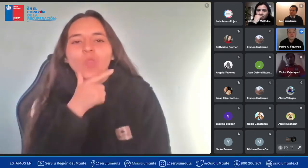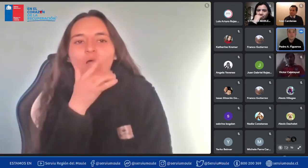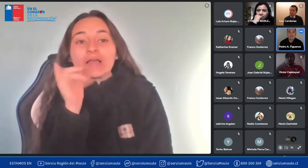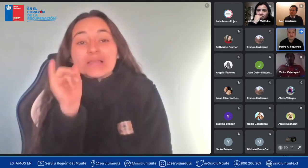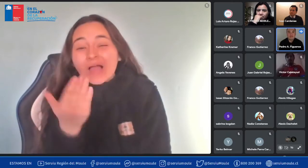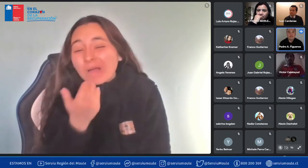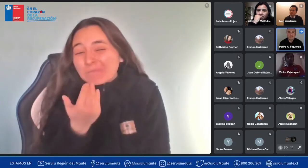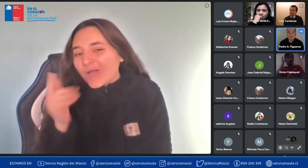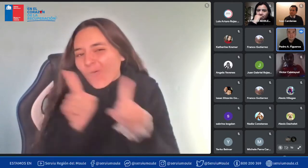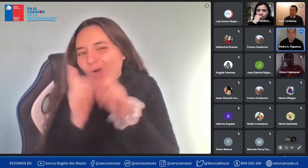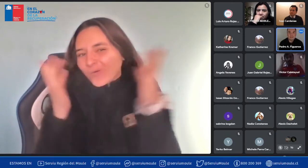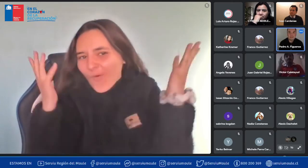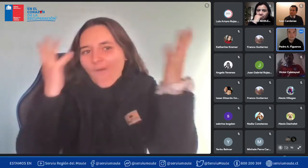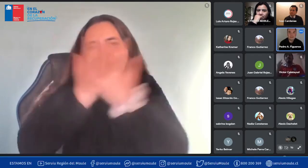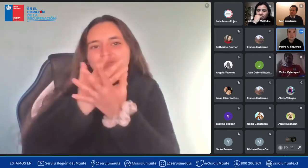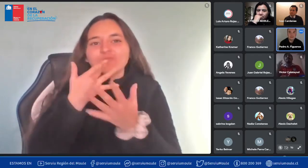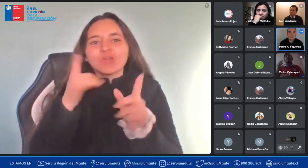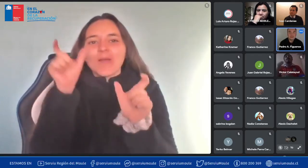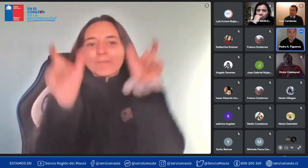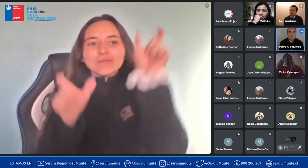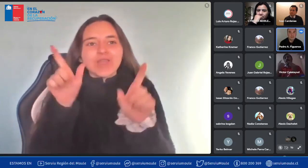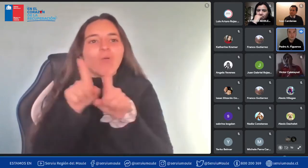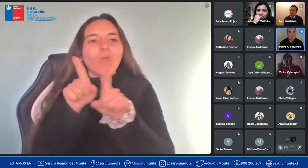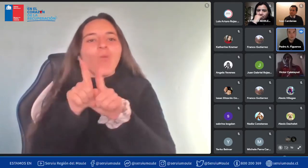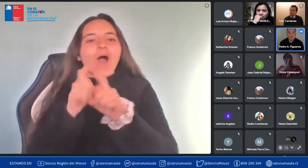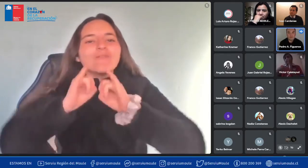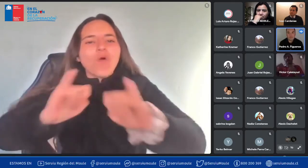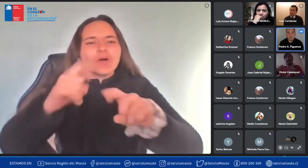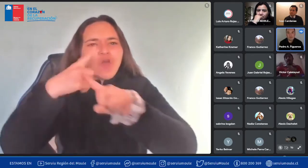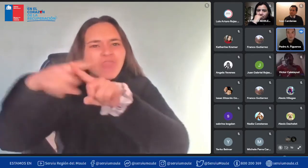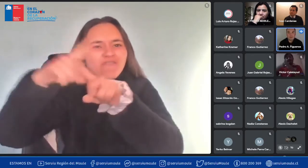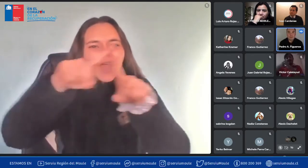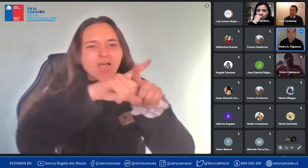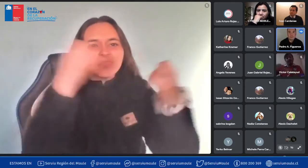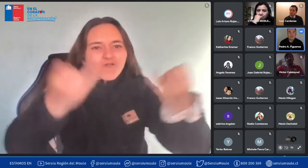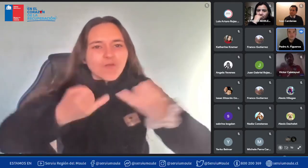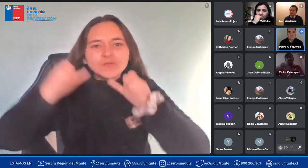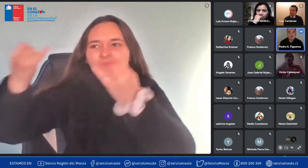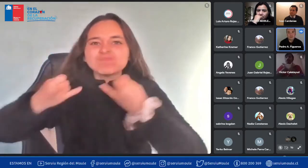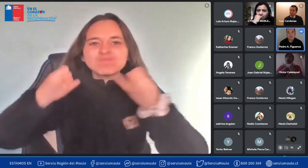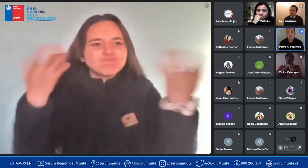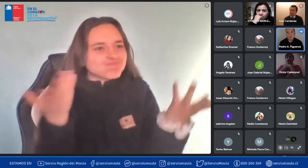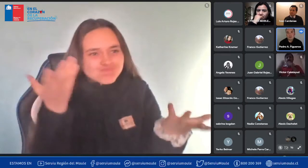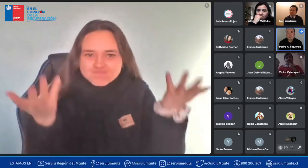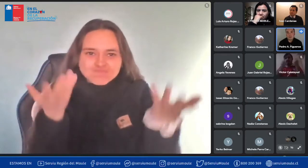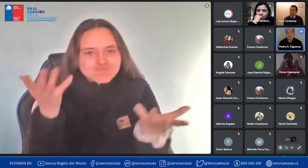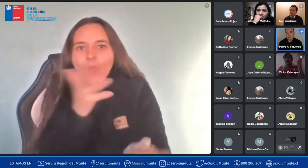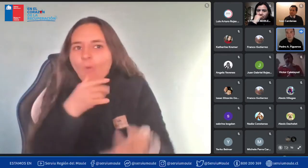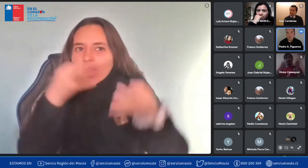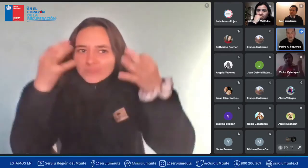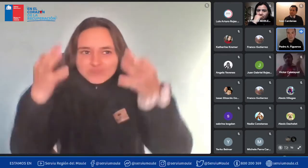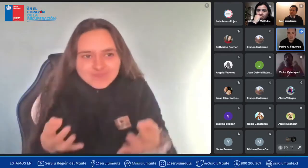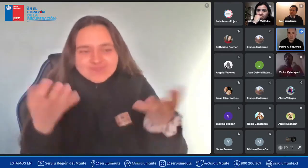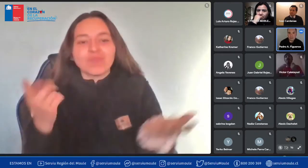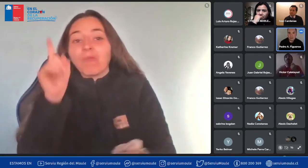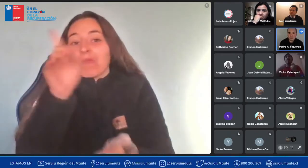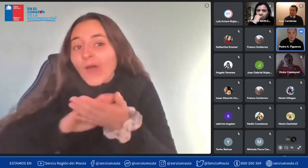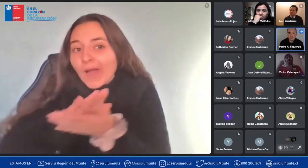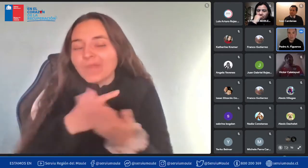igual que un poco confundida pero hay informaciones de distintos lados que me llegan y no estoy segura por ejemplo la duda que tengo